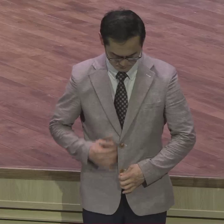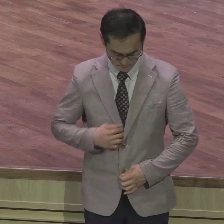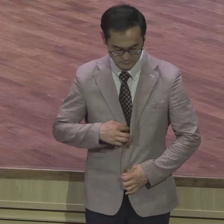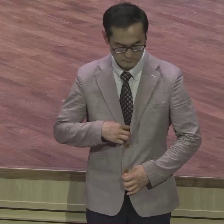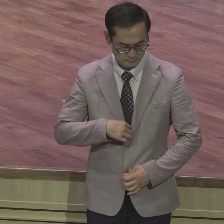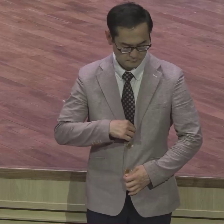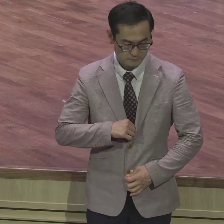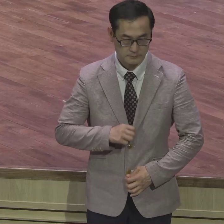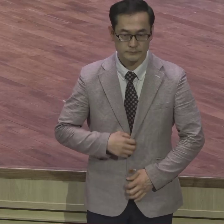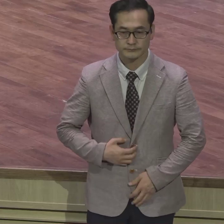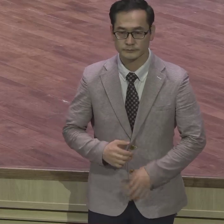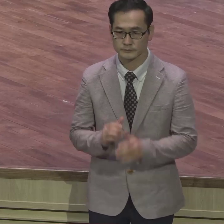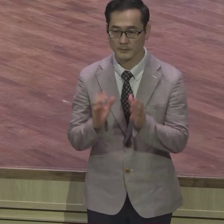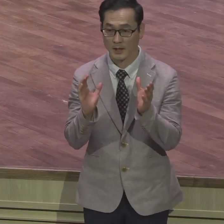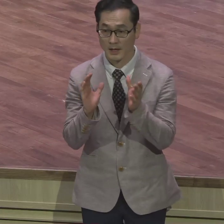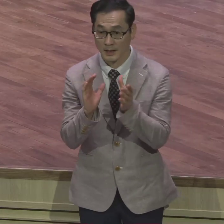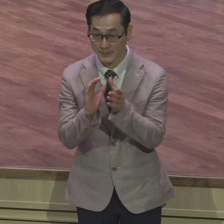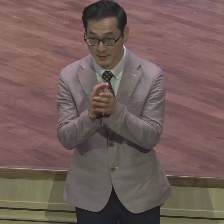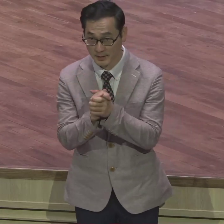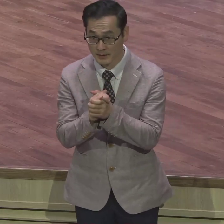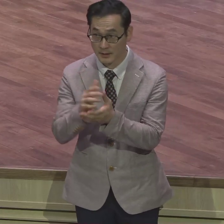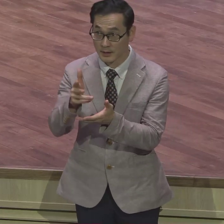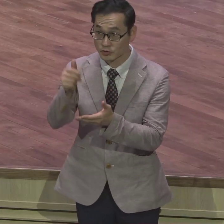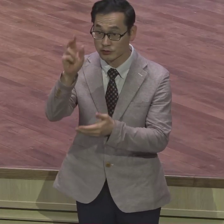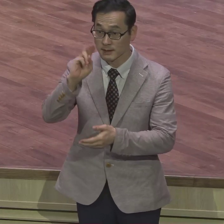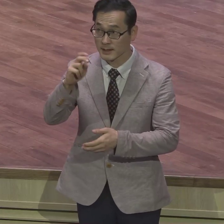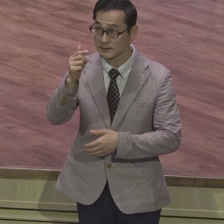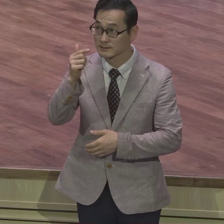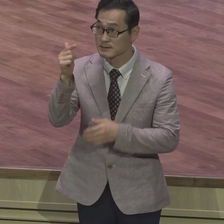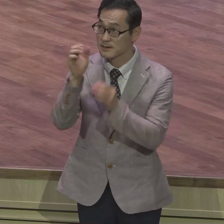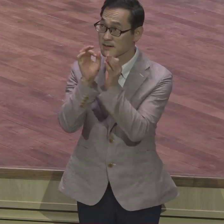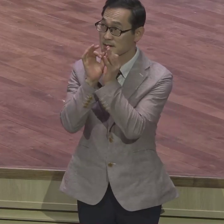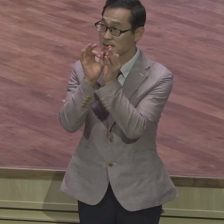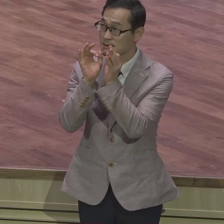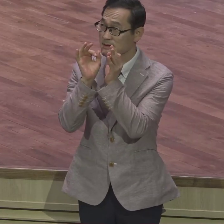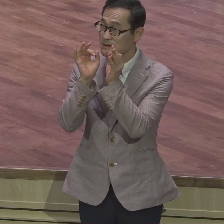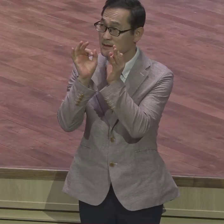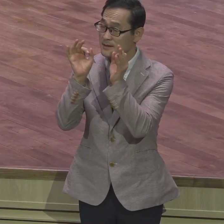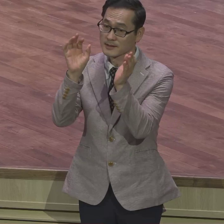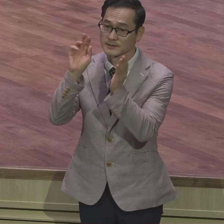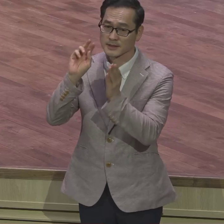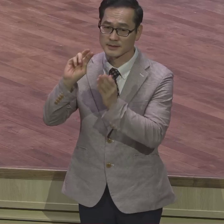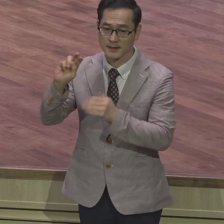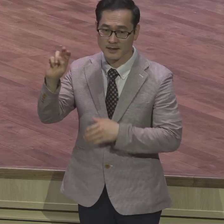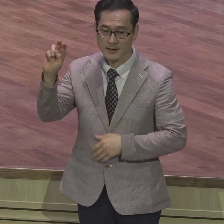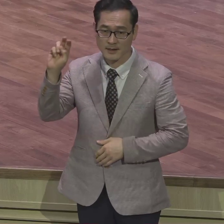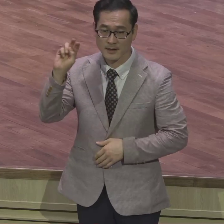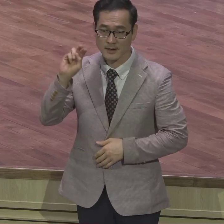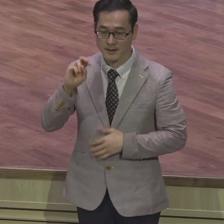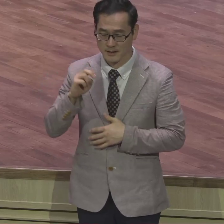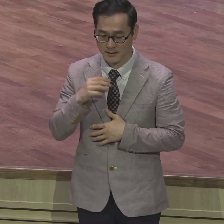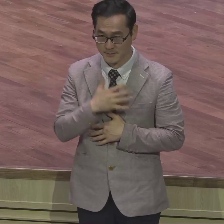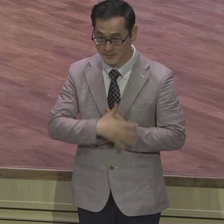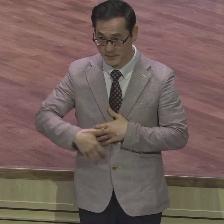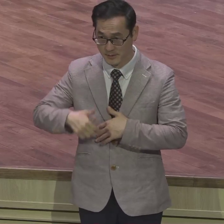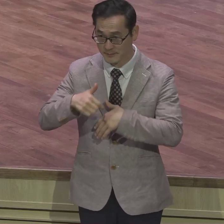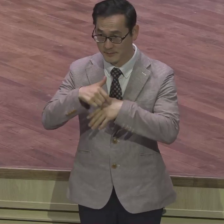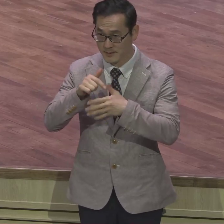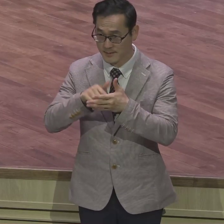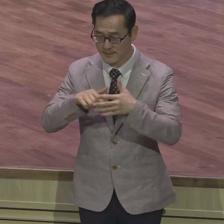주 찬양 큰 소리로 찬양 온 몸을 다해서 찬양하는 것이 우리의 피조물 구원받은